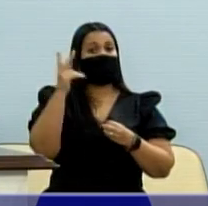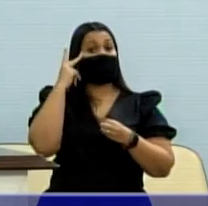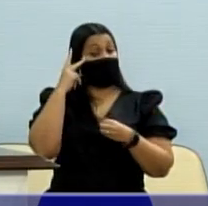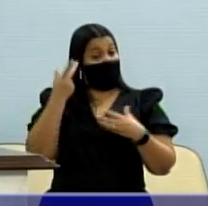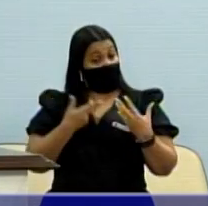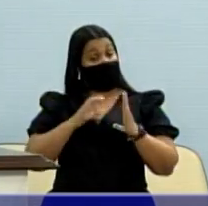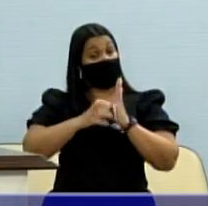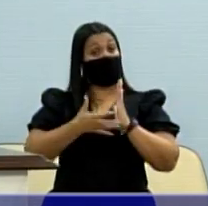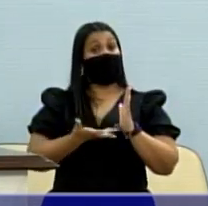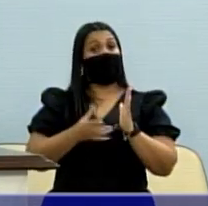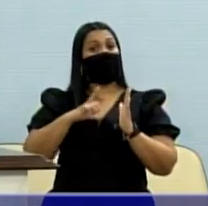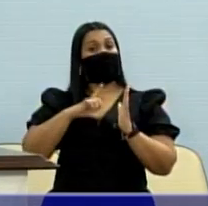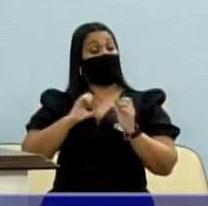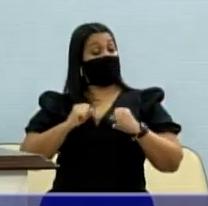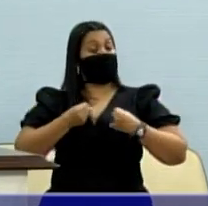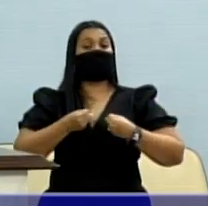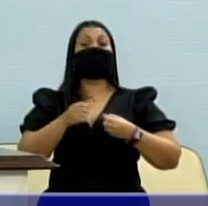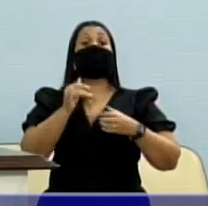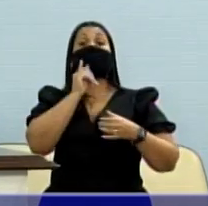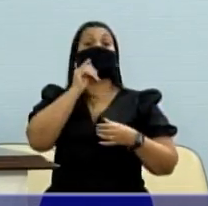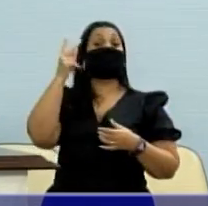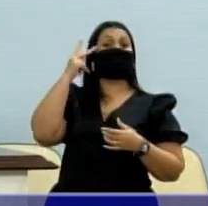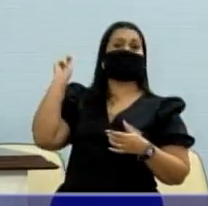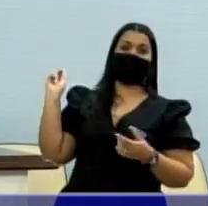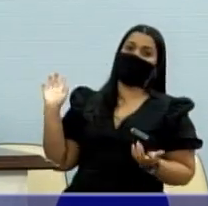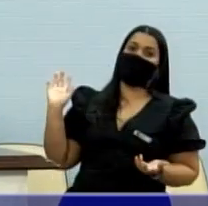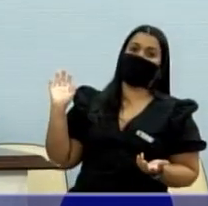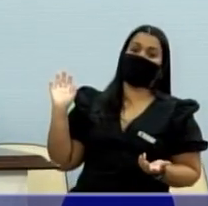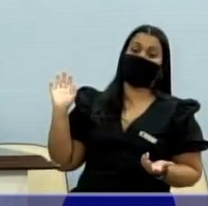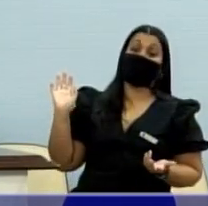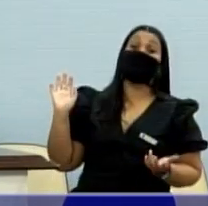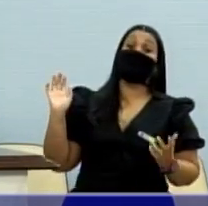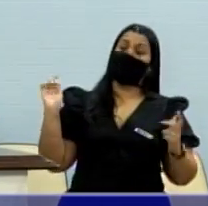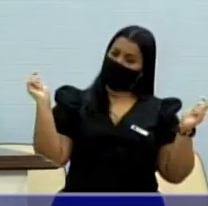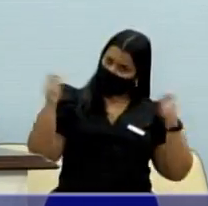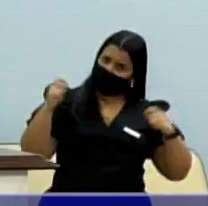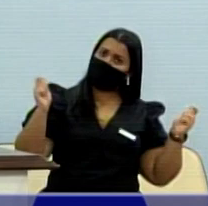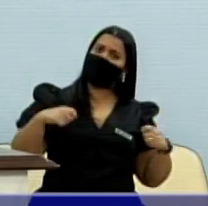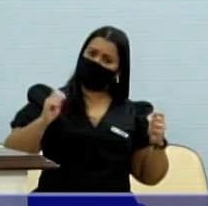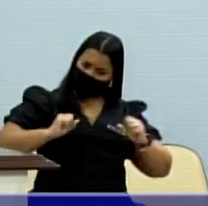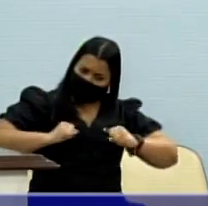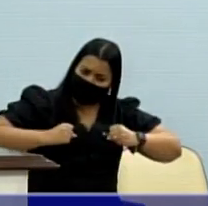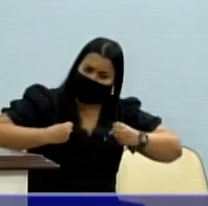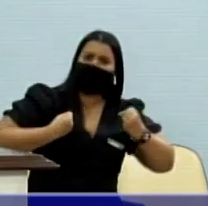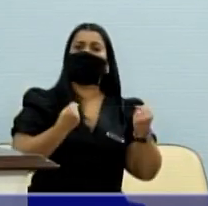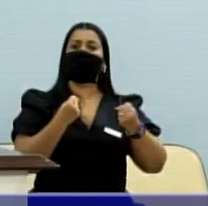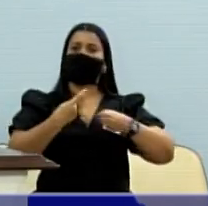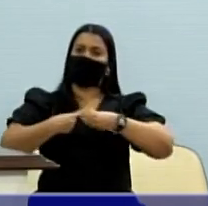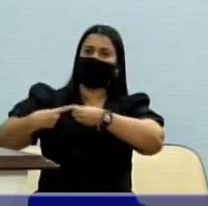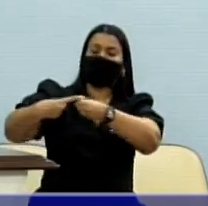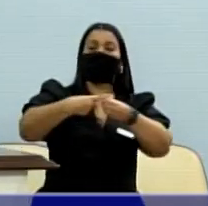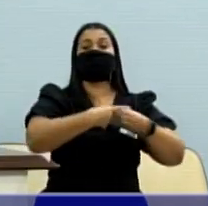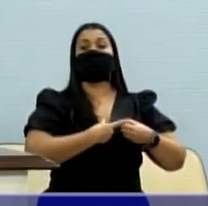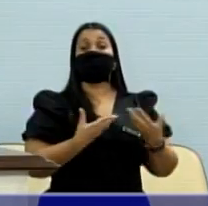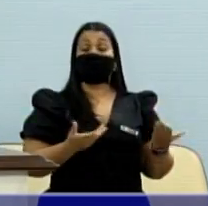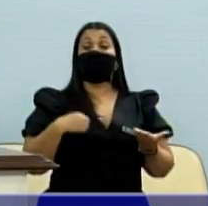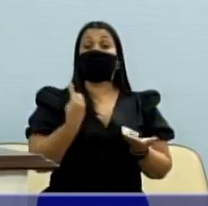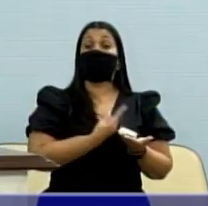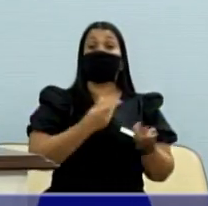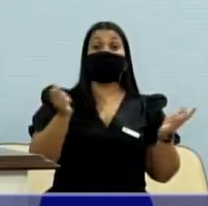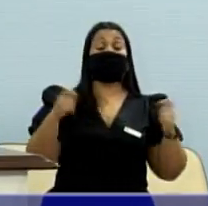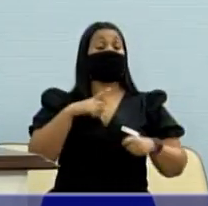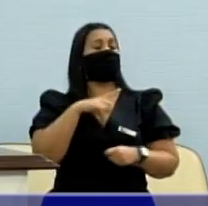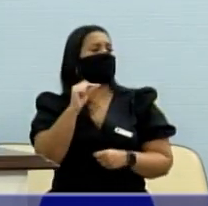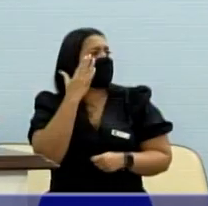que ainda tem muita força nos grandes centros, na capital e que pode também ter força no interior. Nós temos que ter